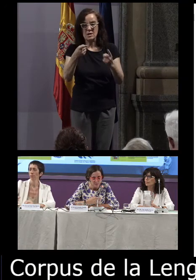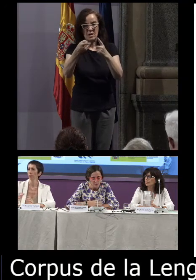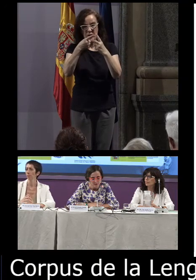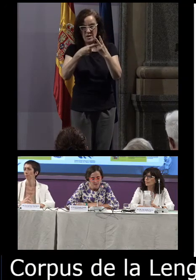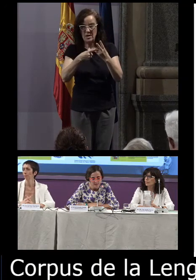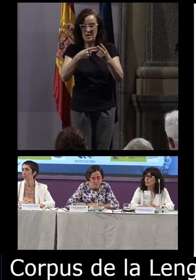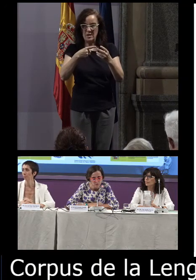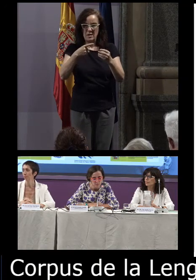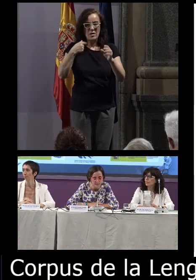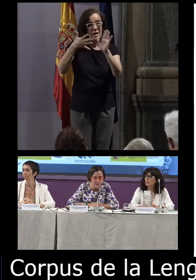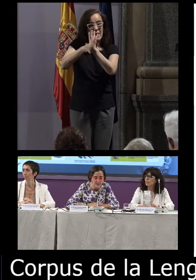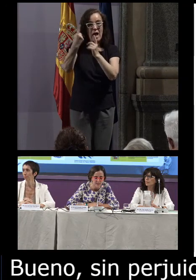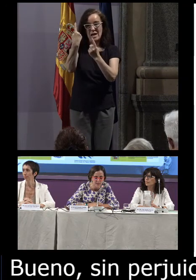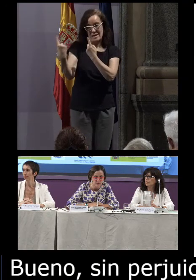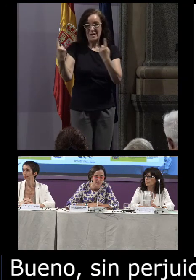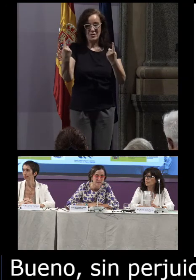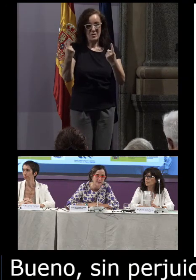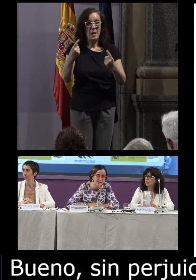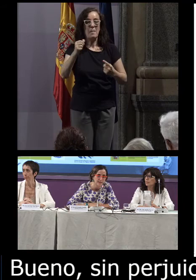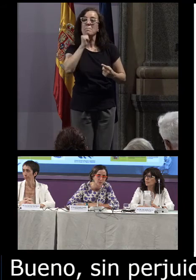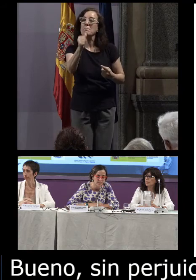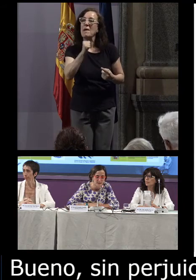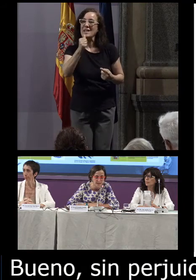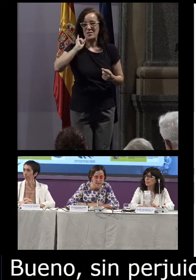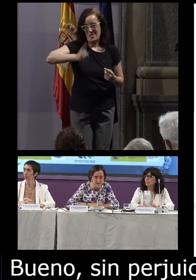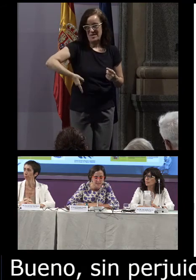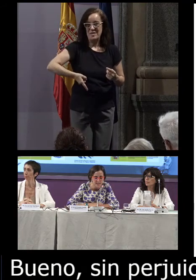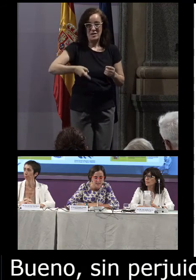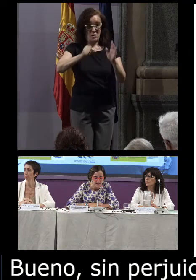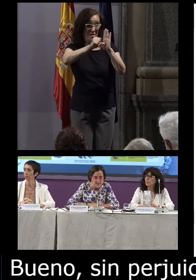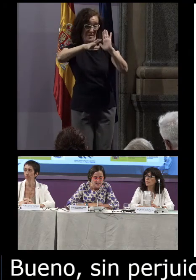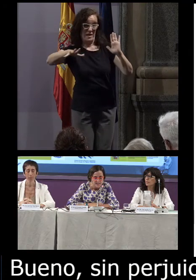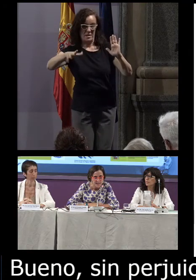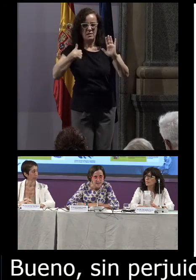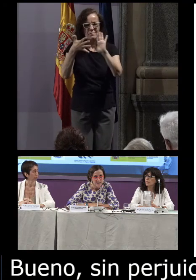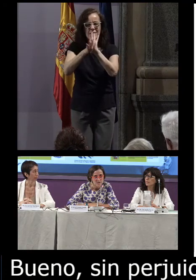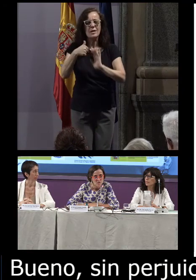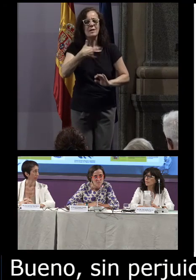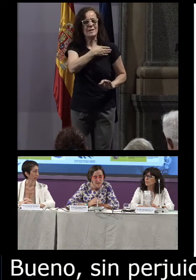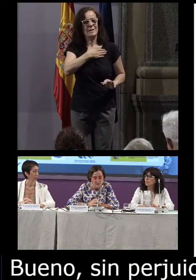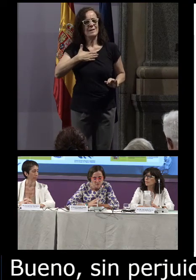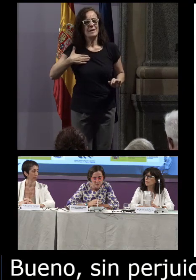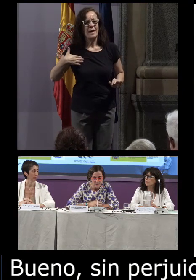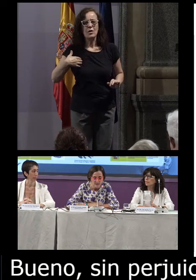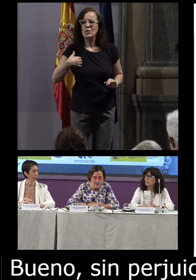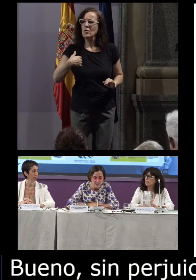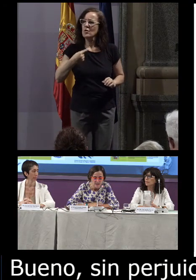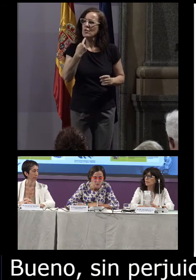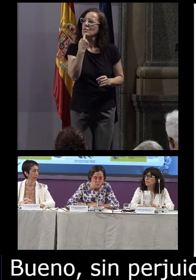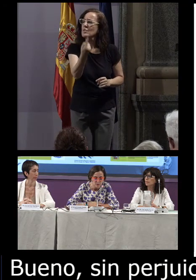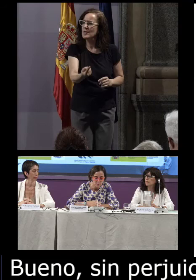que a fondo se dará, sobre todo por parte de Mariluz Esteban, la directora del CENELSE, sí que quiero mencionar